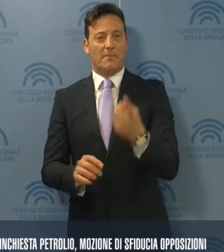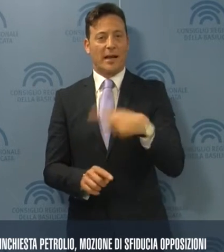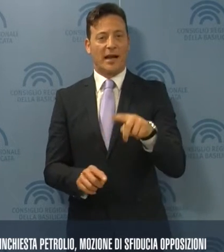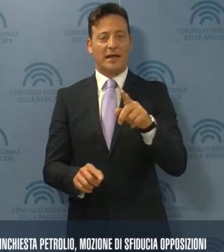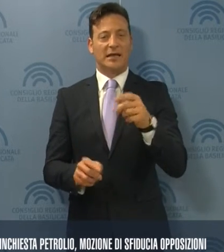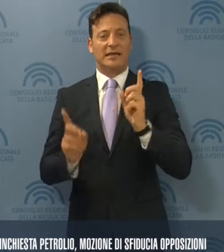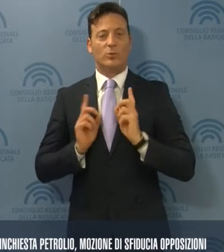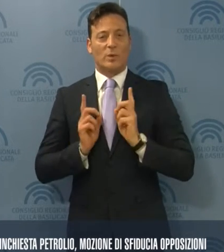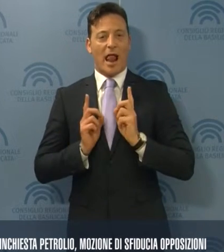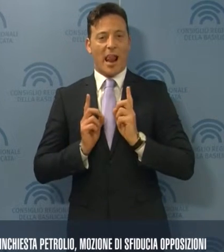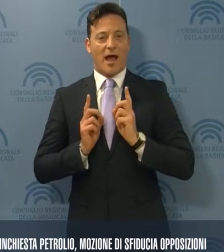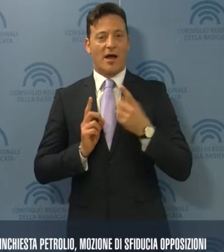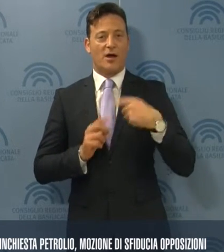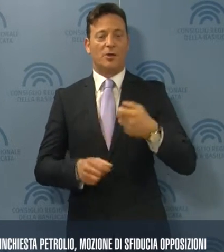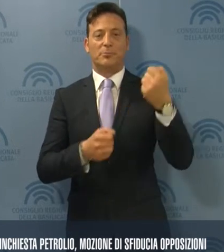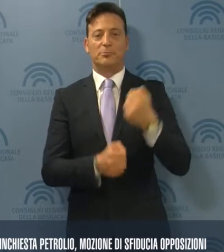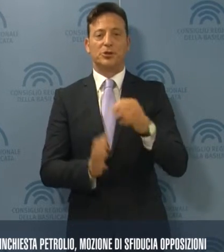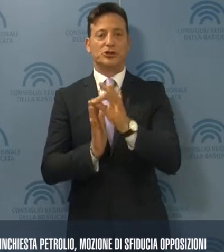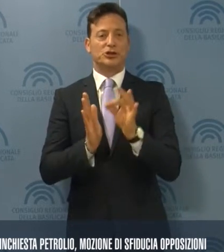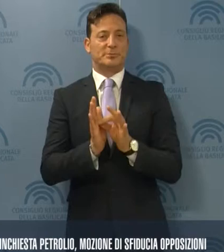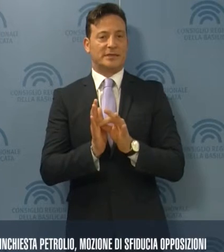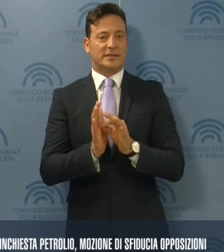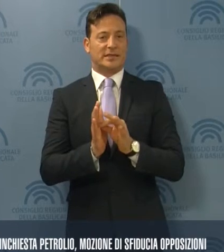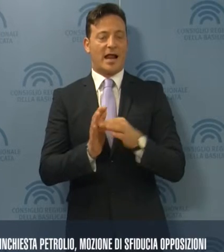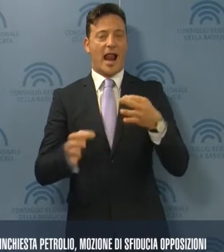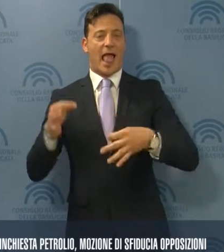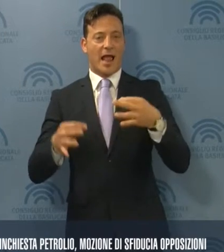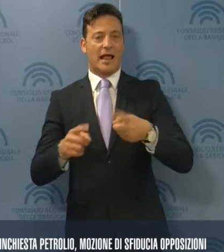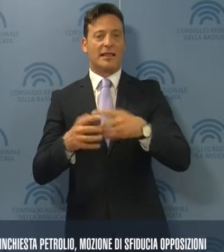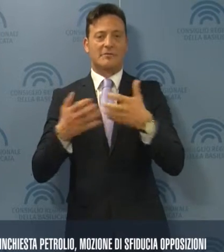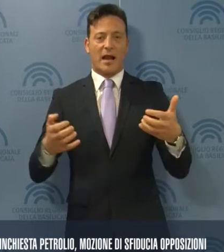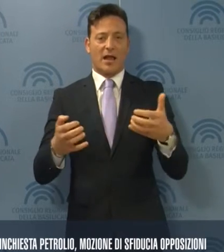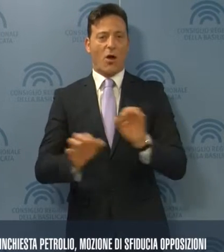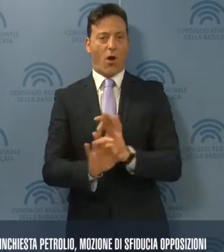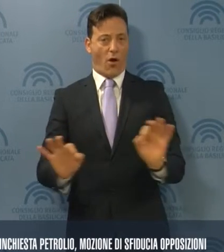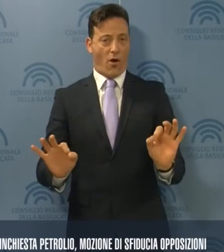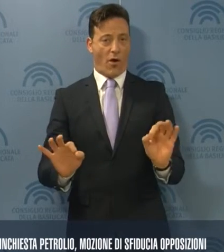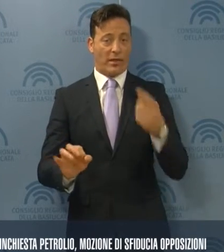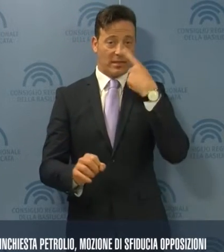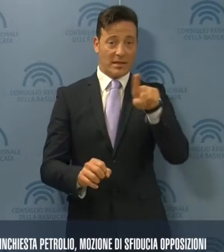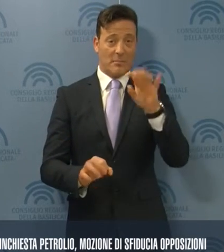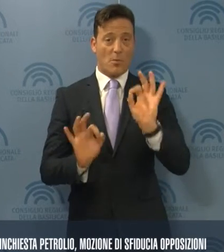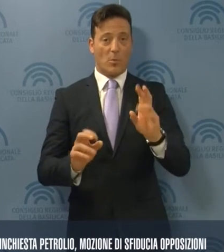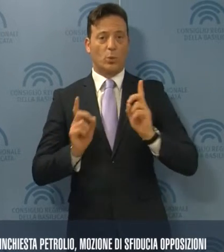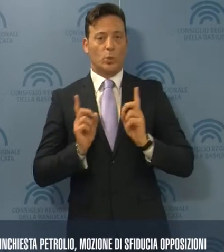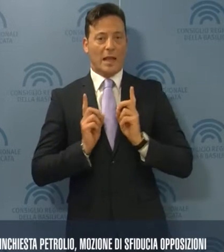rispetto dei principi di legalità e trasparenza in tema di tutela ambientale